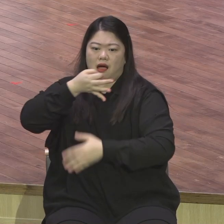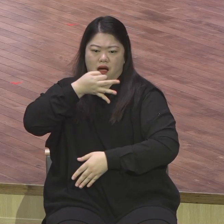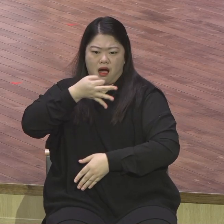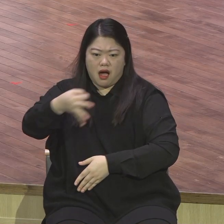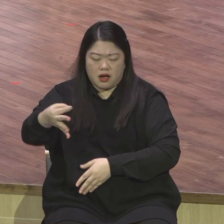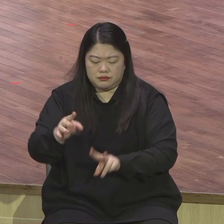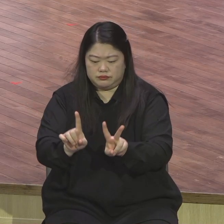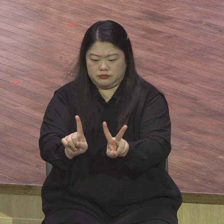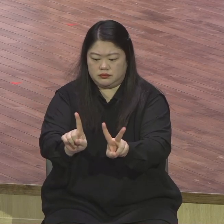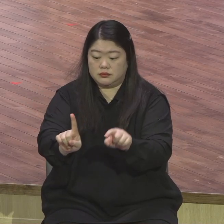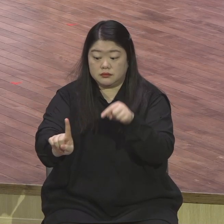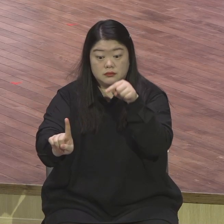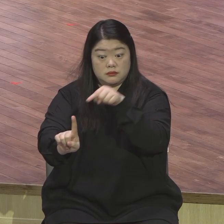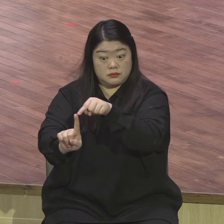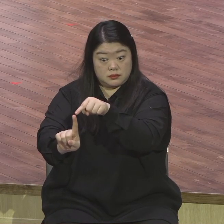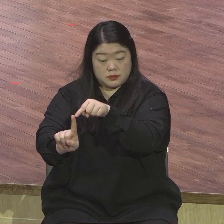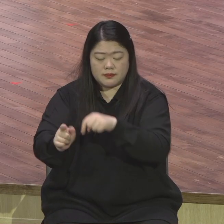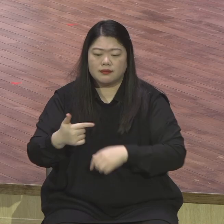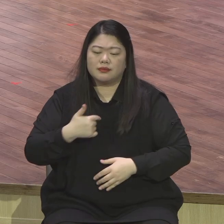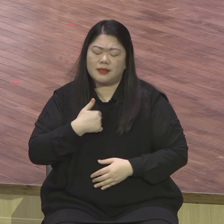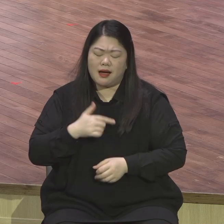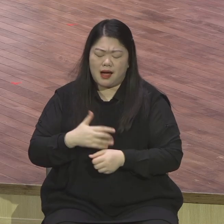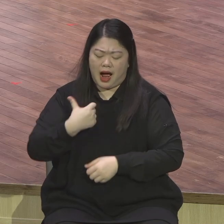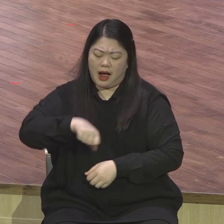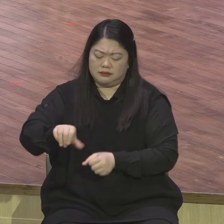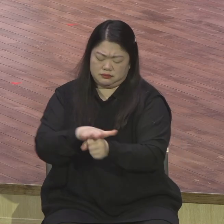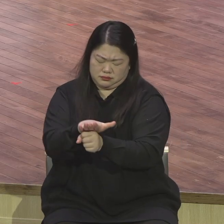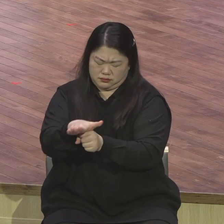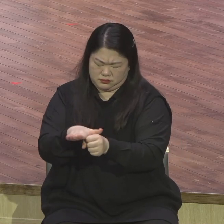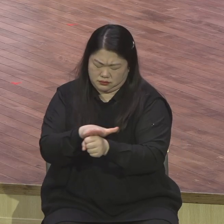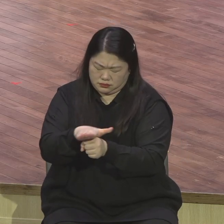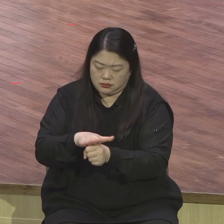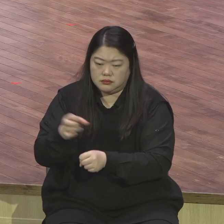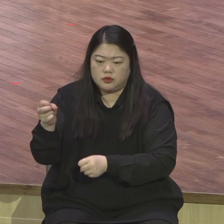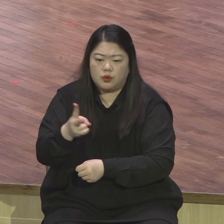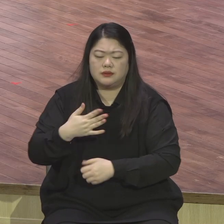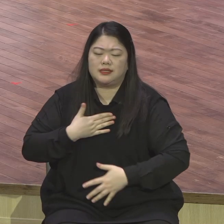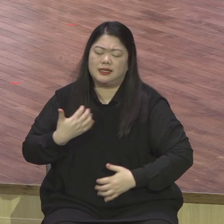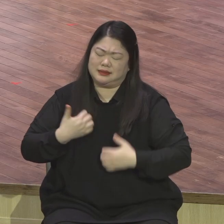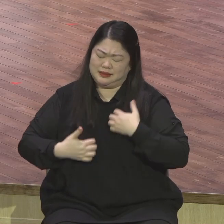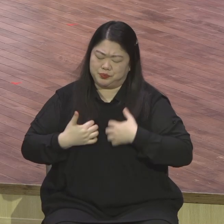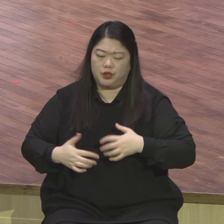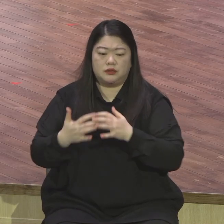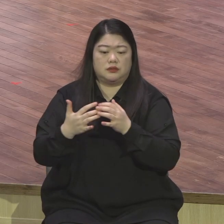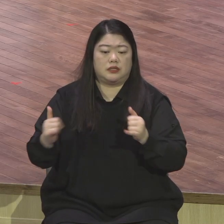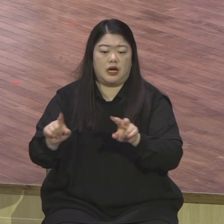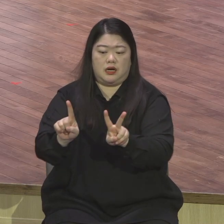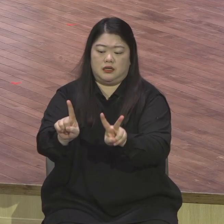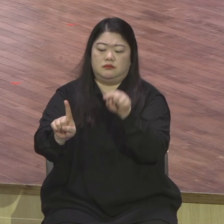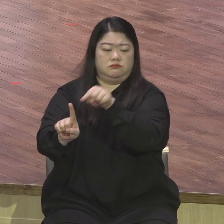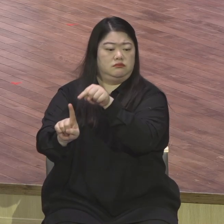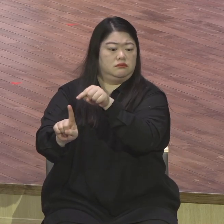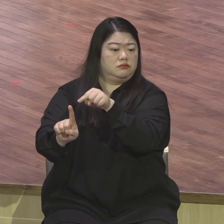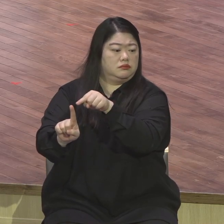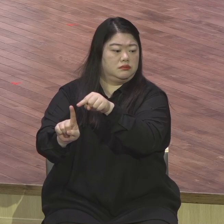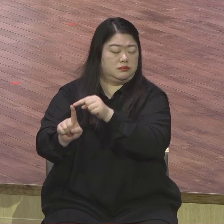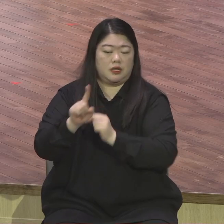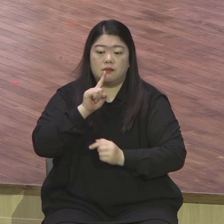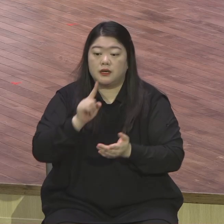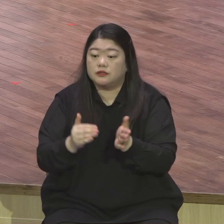내 기뻐하는 자라라는 음성이들 되었어요 예수님께서 공생의 사역을 공식적으로 시작하실 때